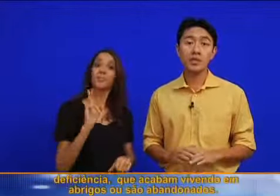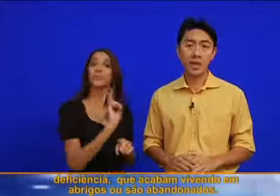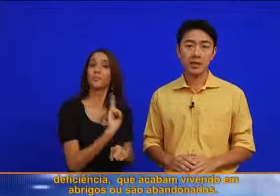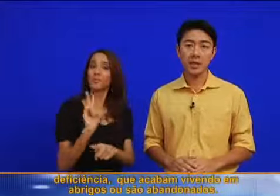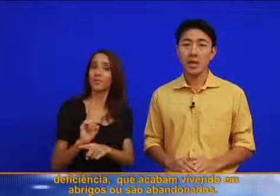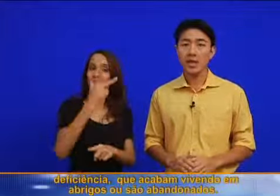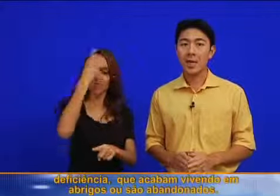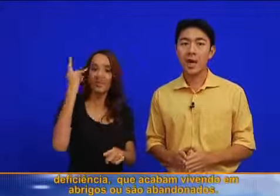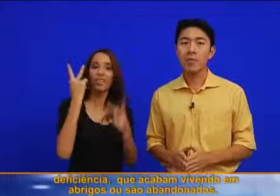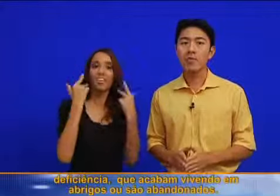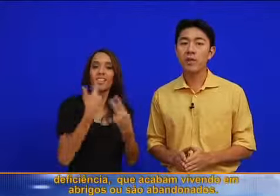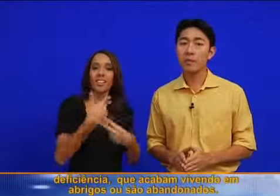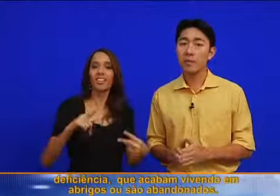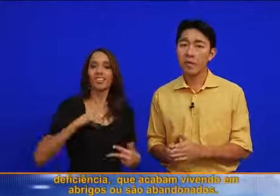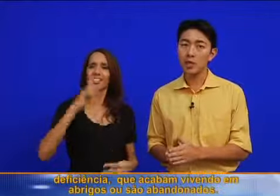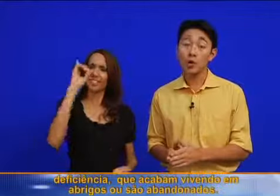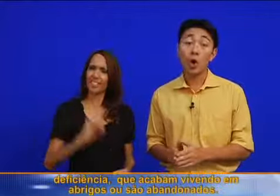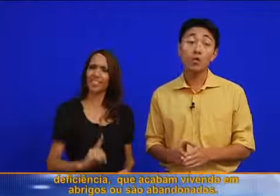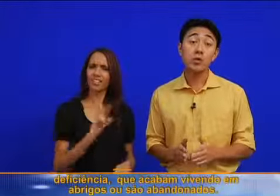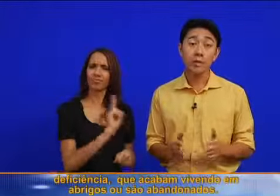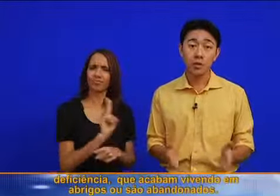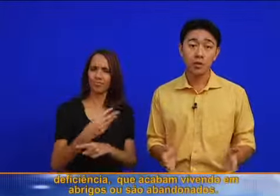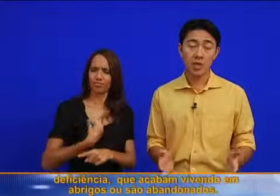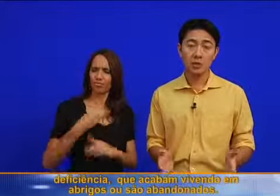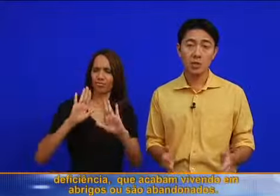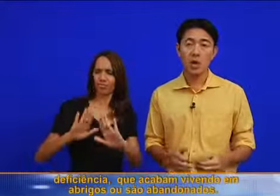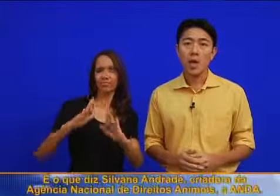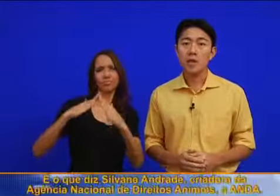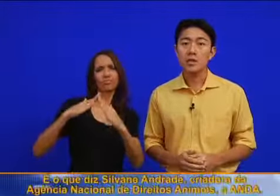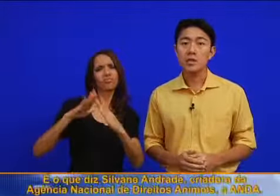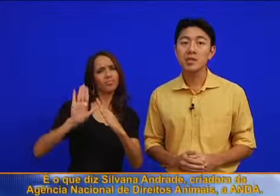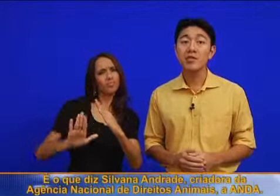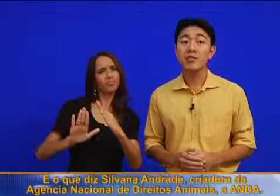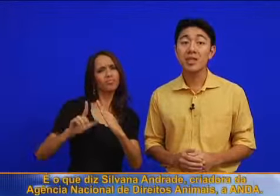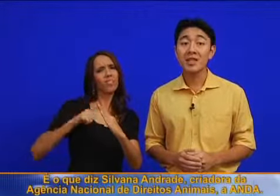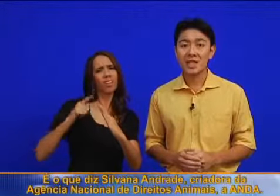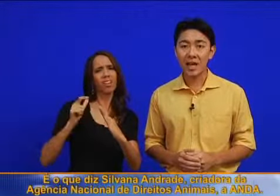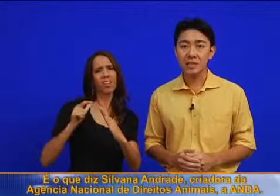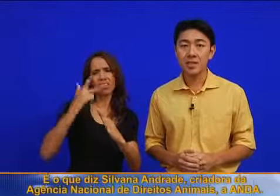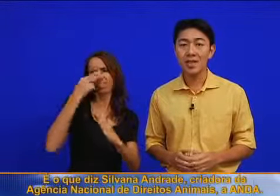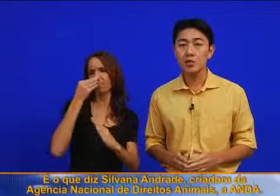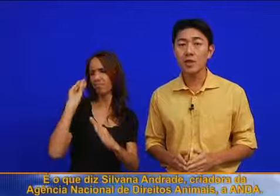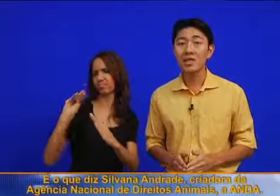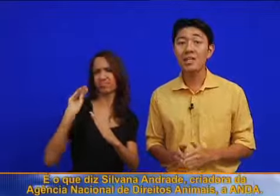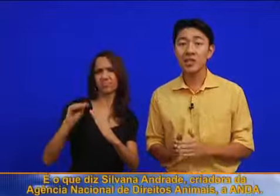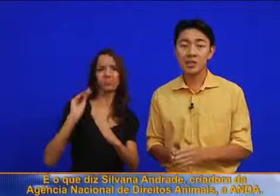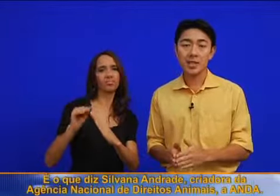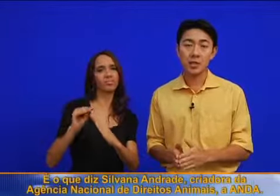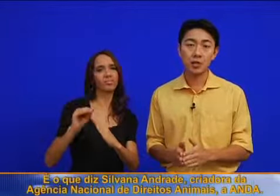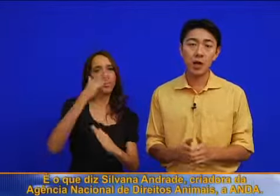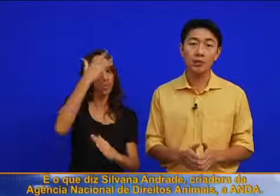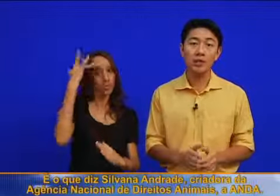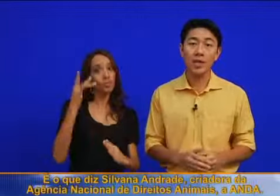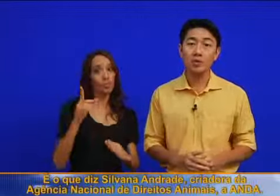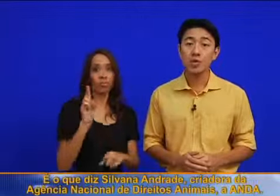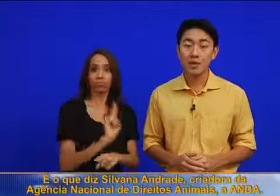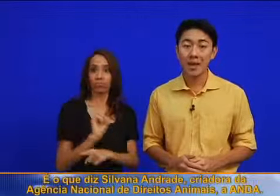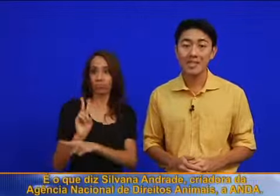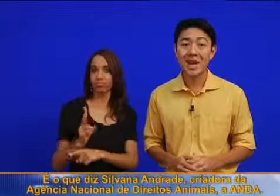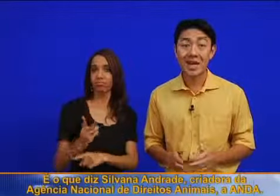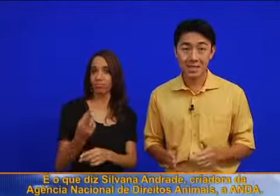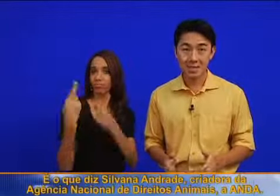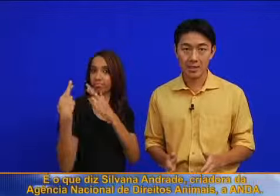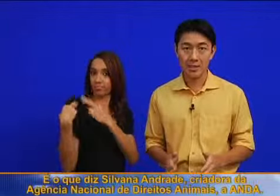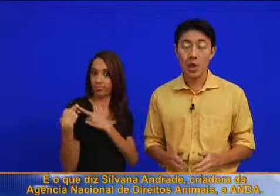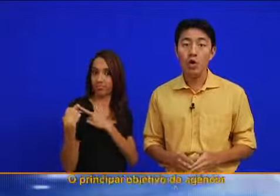alguma deficiência, que acabam vivendo em abrigos ou são abandonados. É o que diz Silvana Andrade, criadora da Agência Nacional de Direitos